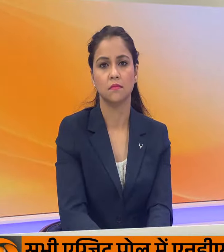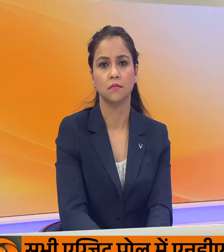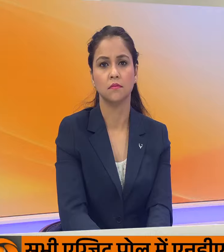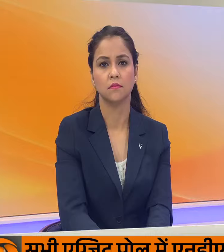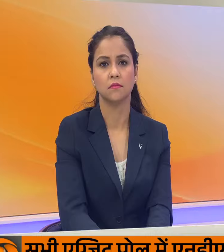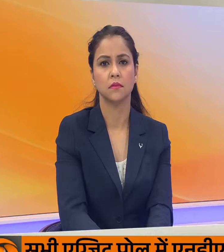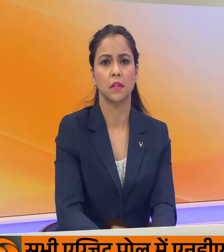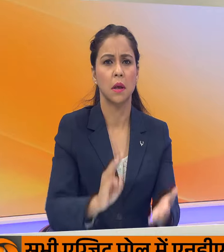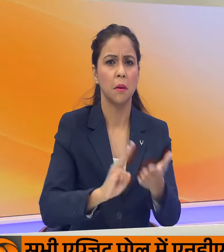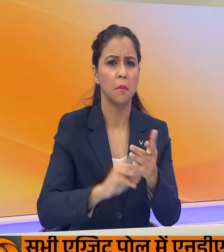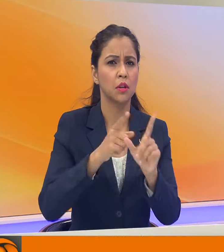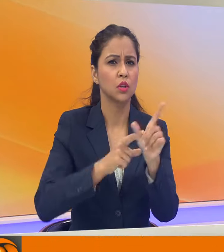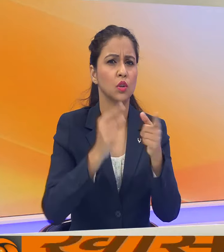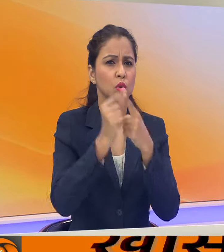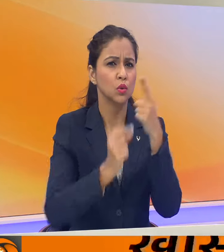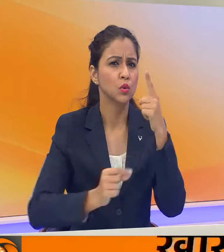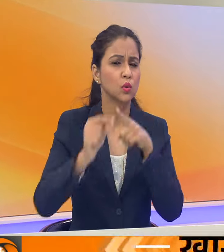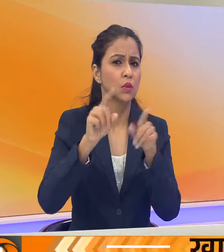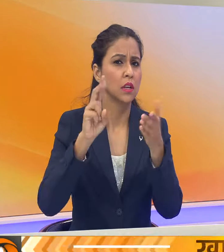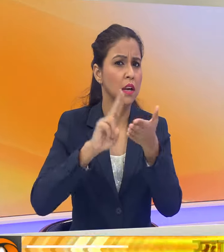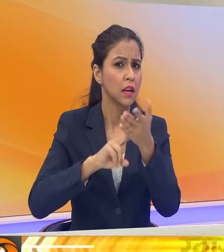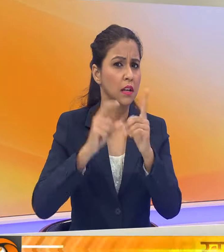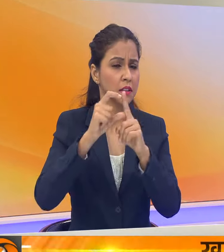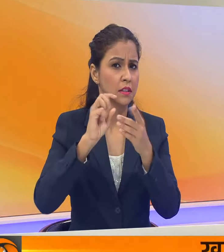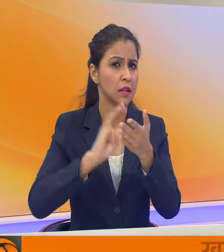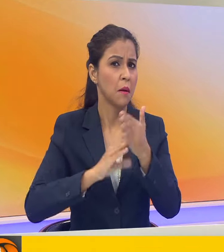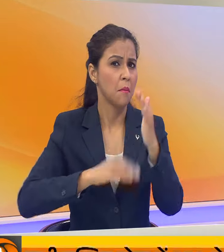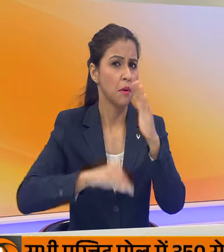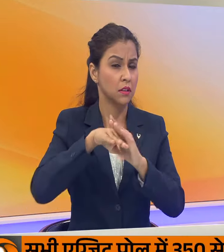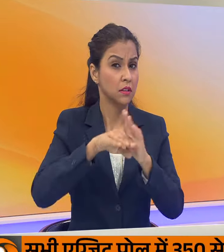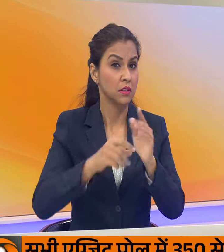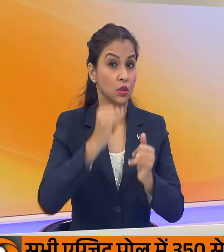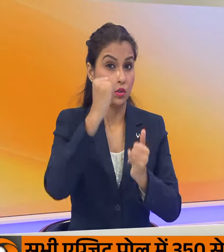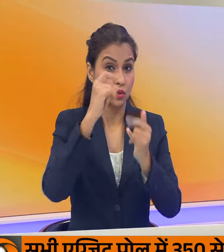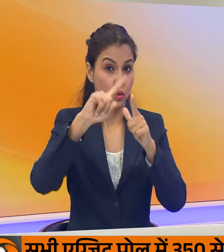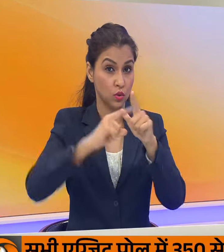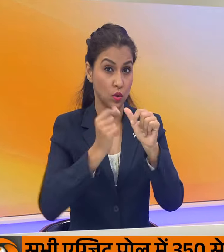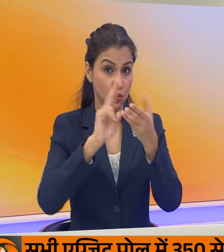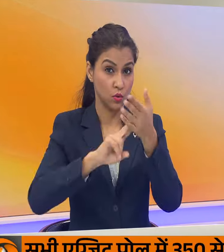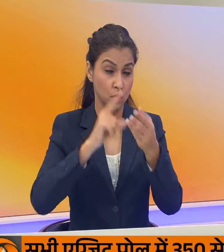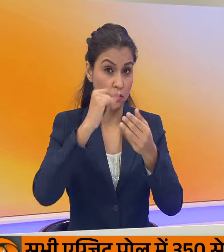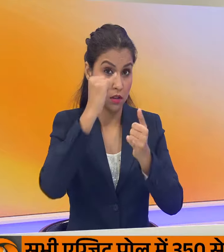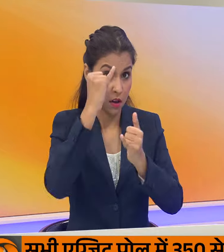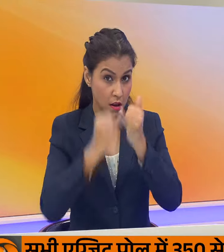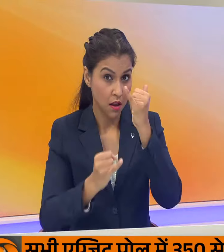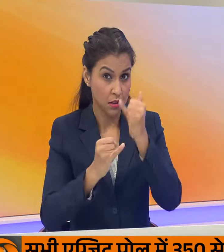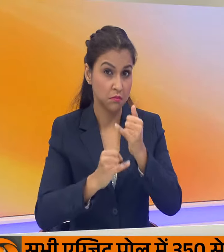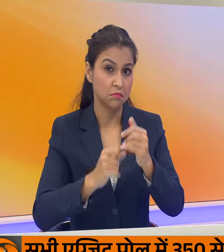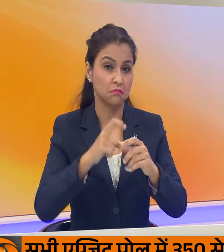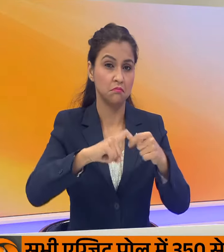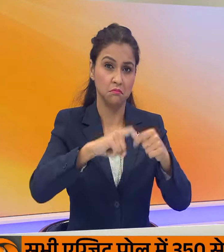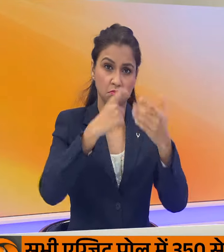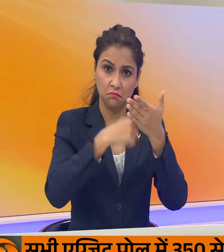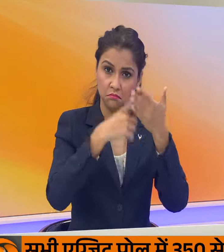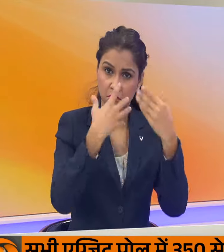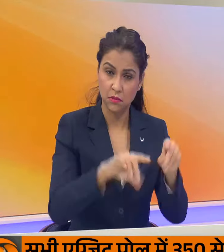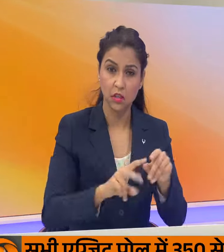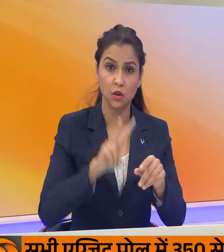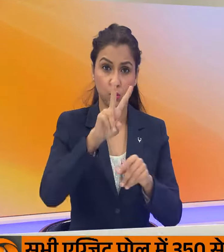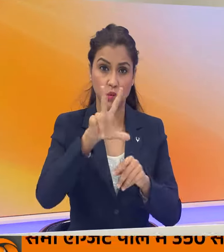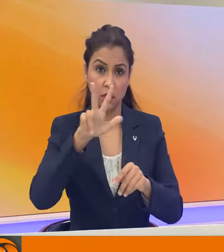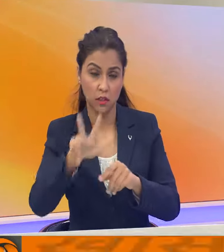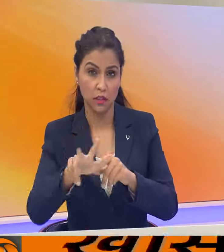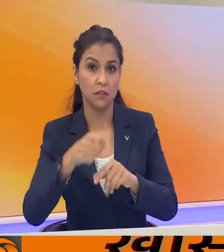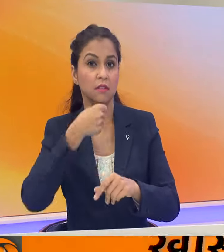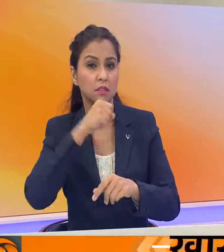मिंचेस्टर युनाइटेट के फॉरवर्ड एंथनी मार्शल जून के अंत में अपना अनुपन्द समाप्थोने पर क्लप छोड़ देंगे अठाइस वर्ड शिया मार्शल